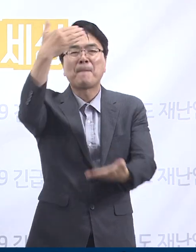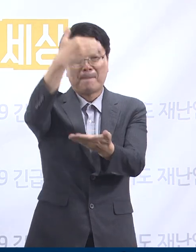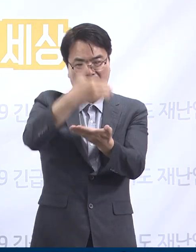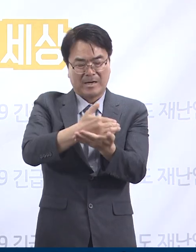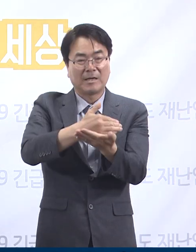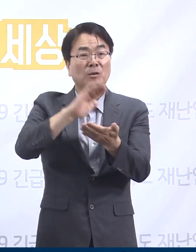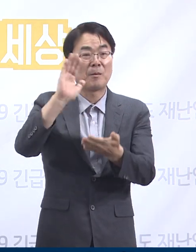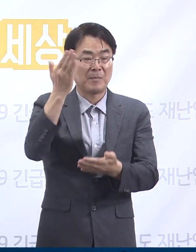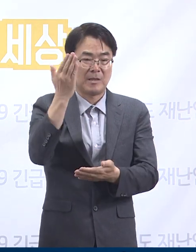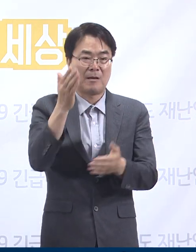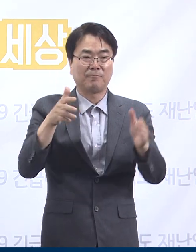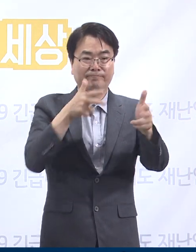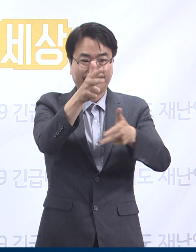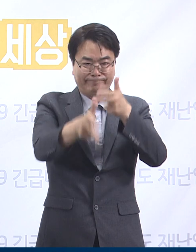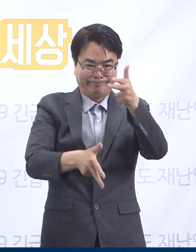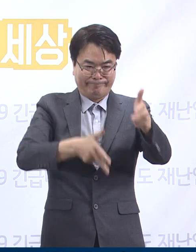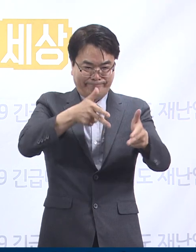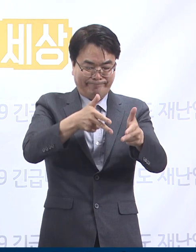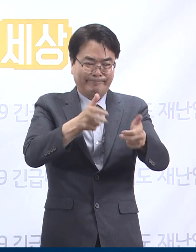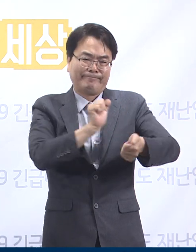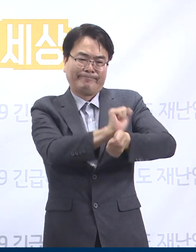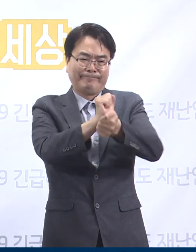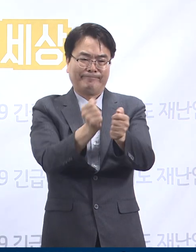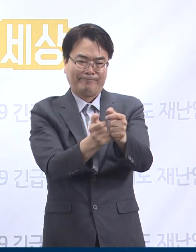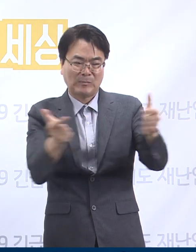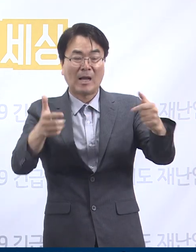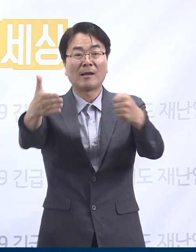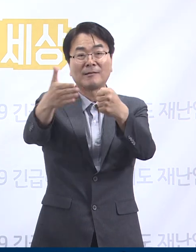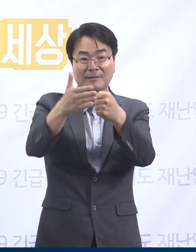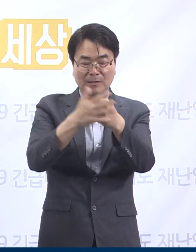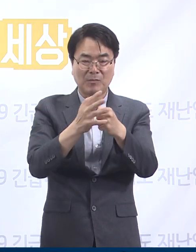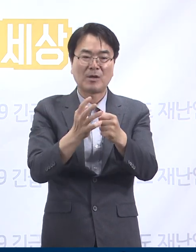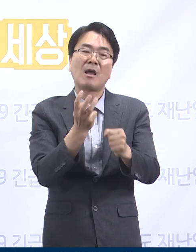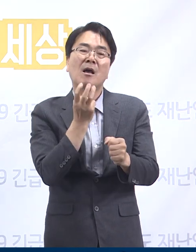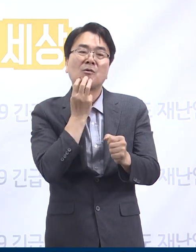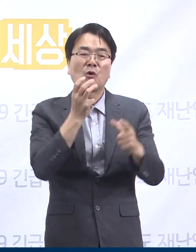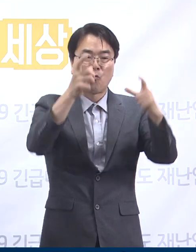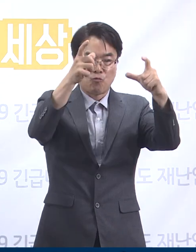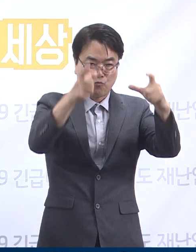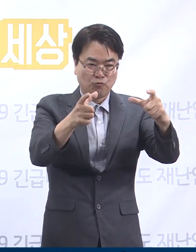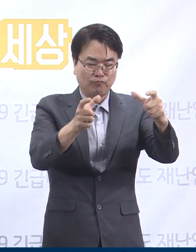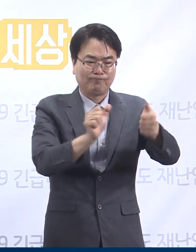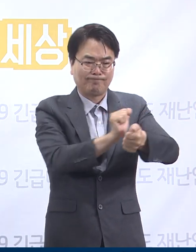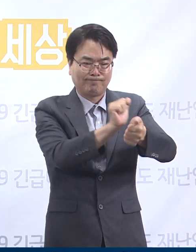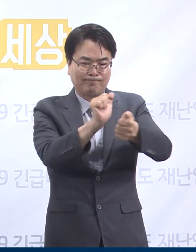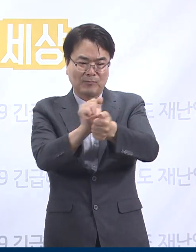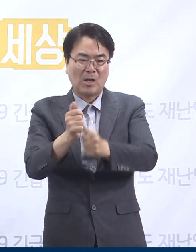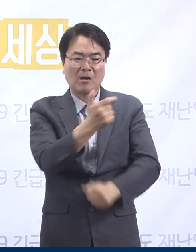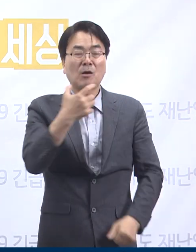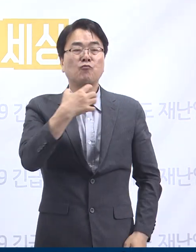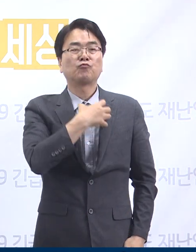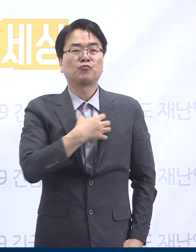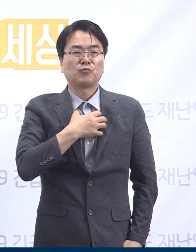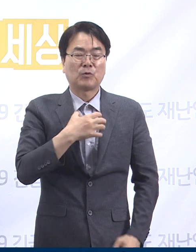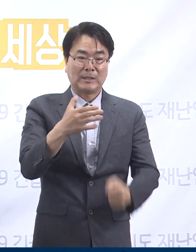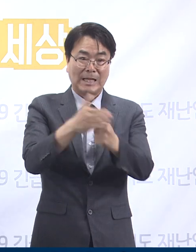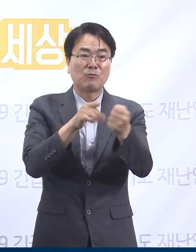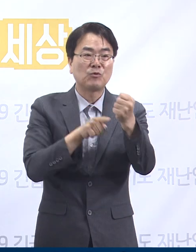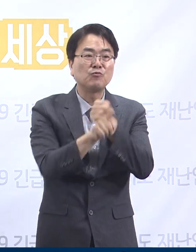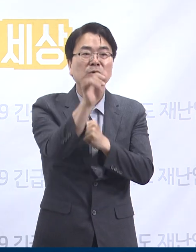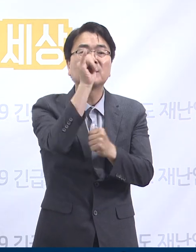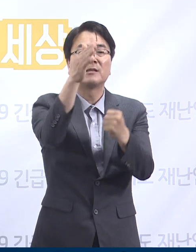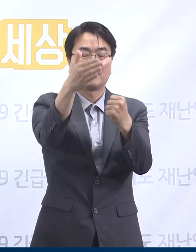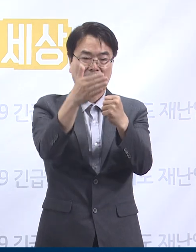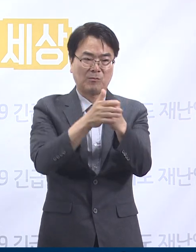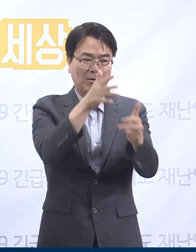최근 사업장을 통한 감염 확산으로 코로나19의 수도권 지역사회 전파가 매우 우려되는 상황이기 때문에 사업장에